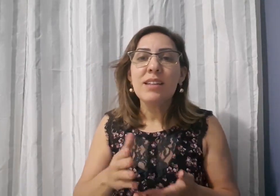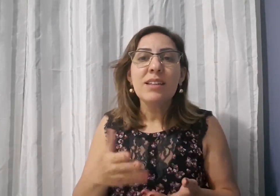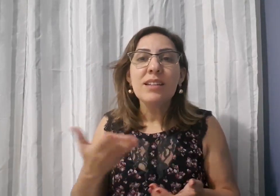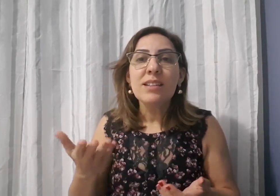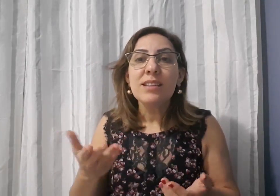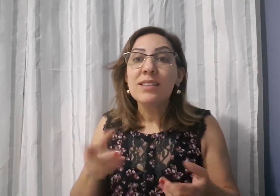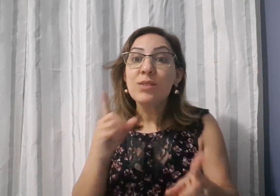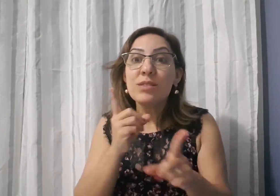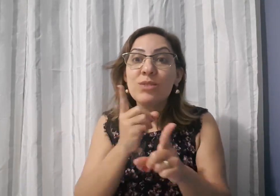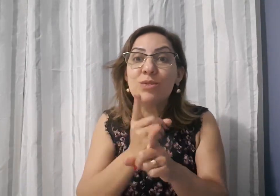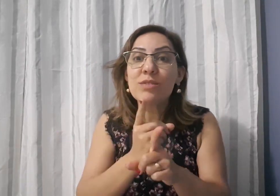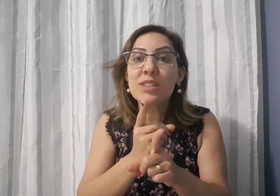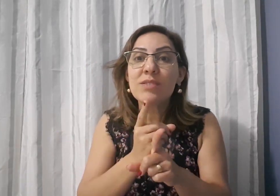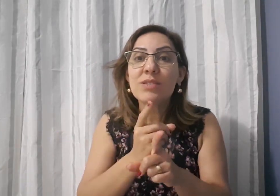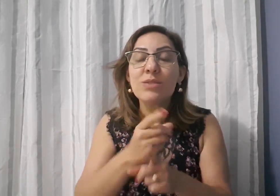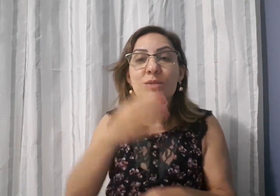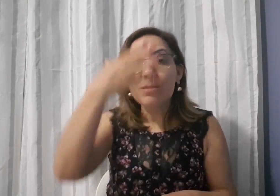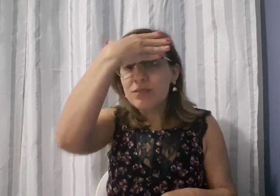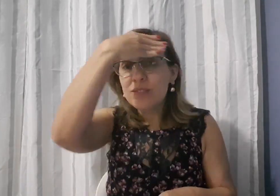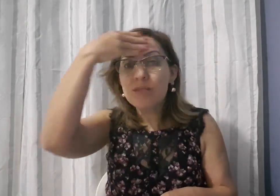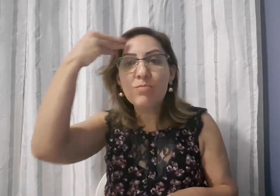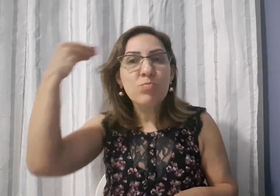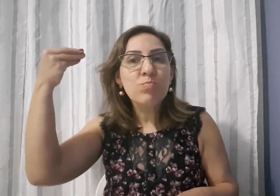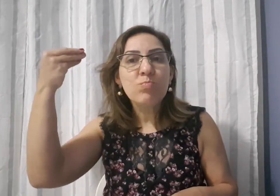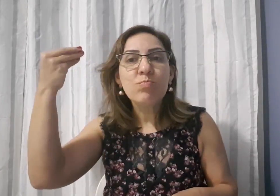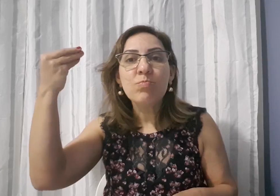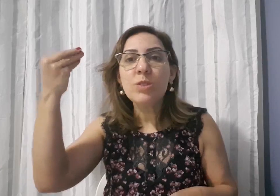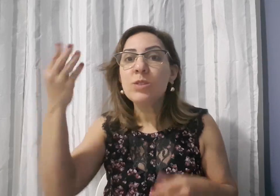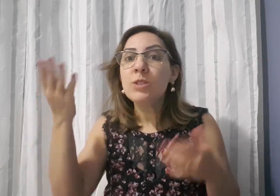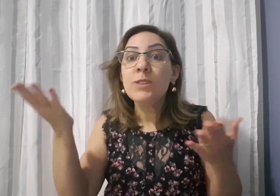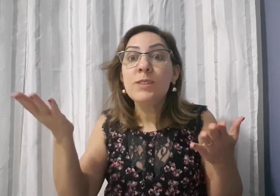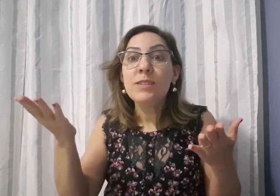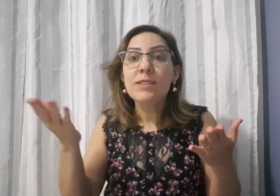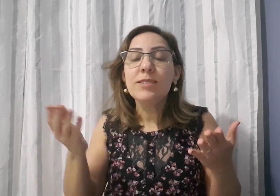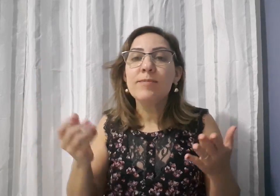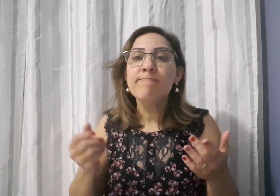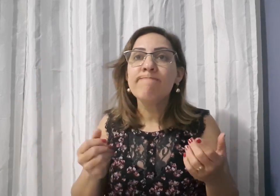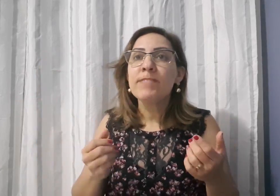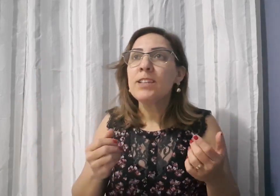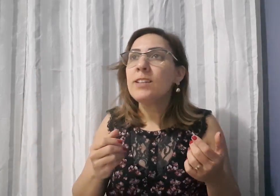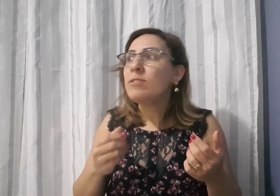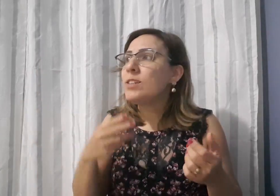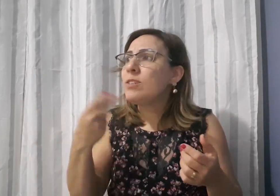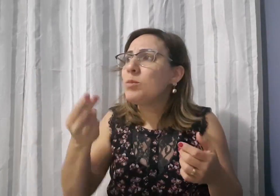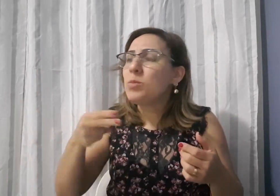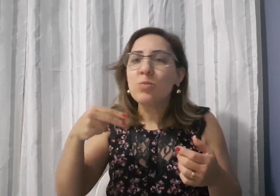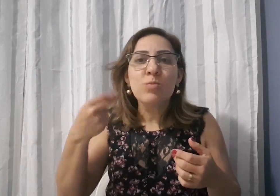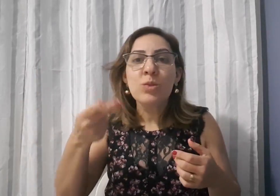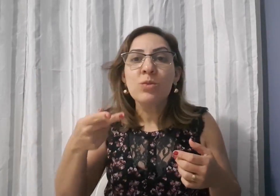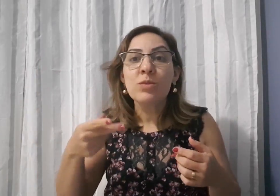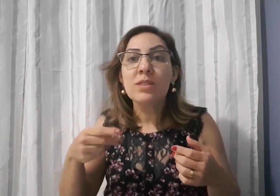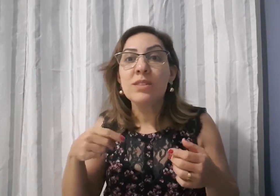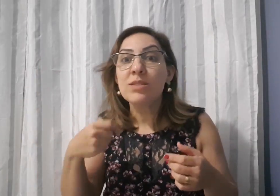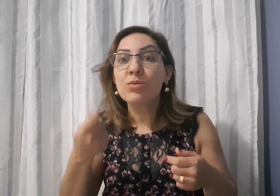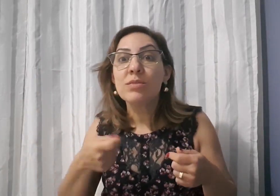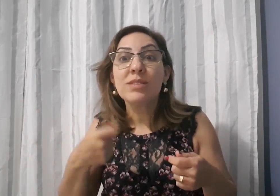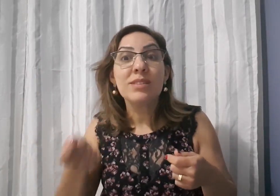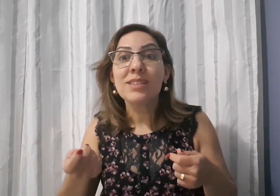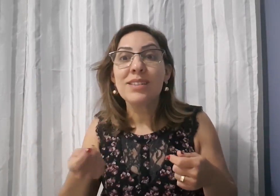Então, eu, quando precisava dos sinais, esquecia e ficava me perguntando Qual o sinal que eu devo usar